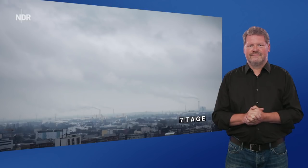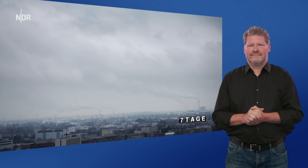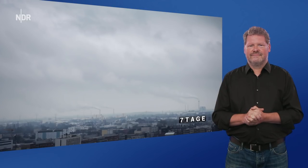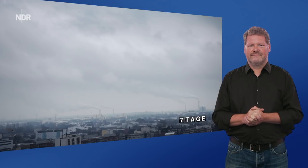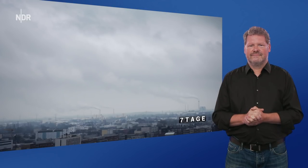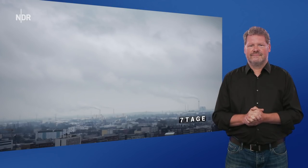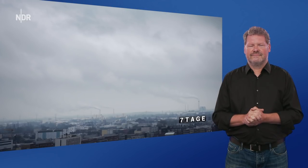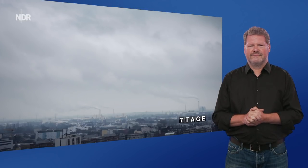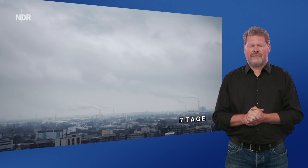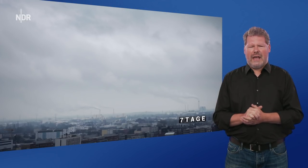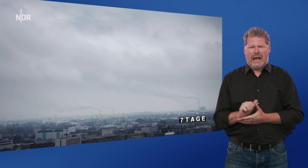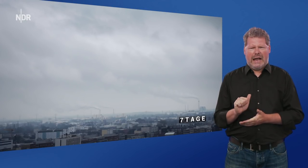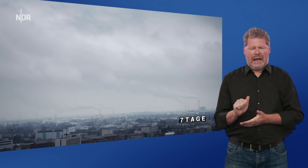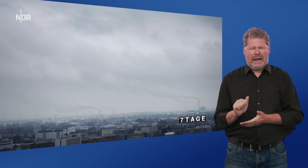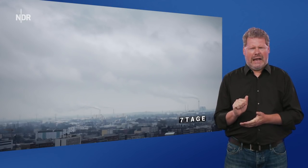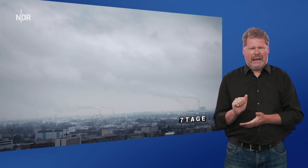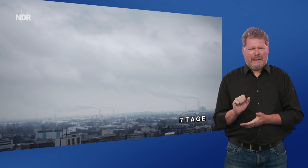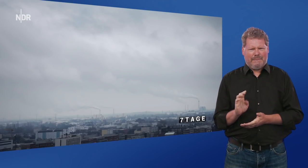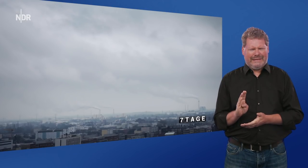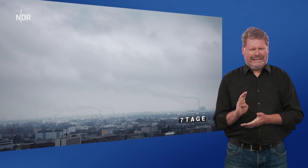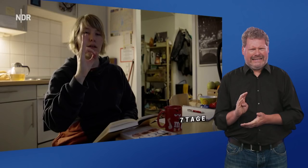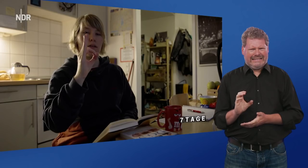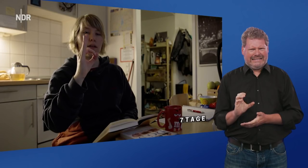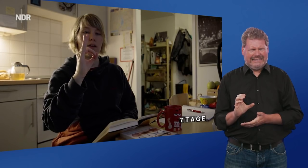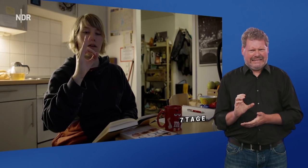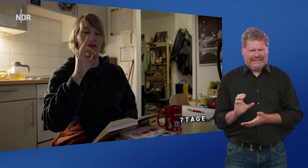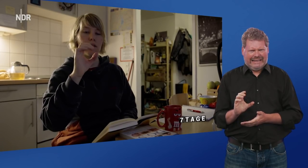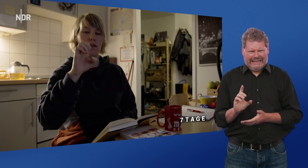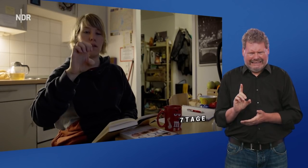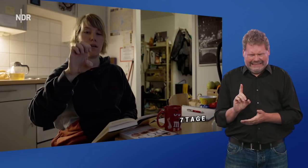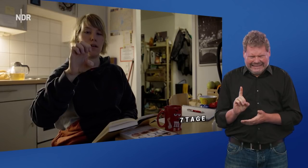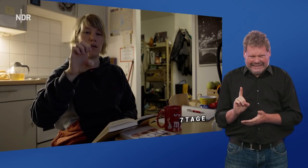A. B. C. D. E.